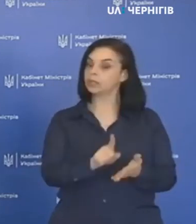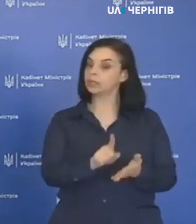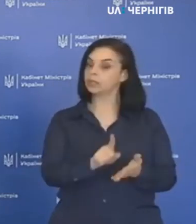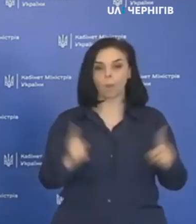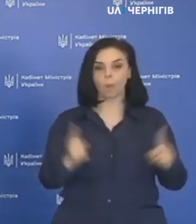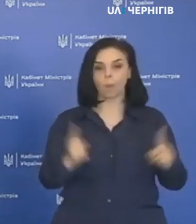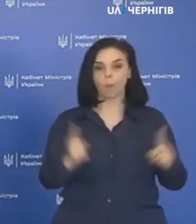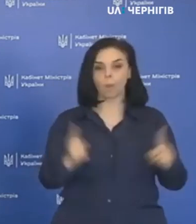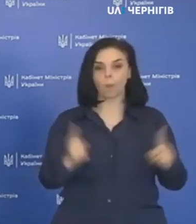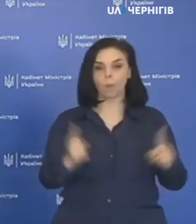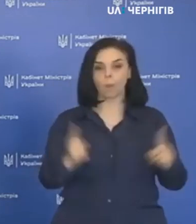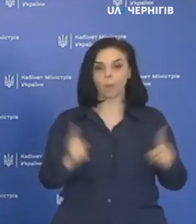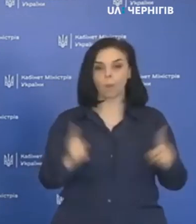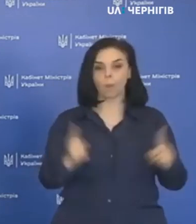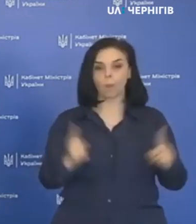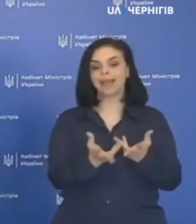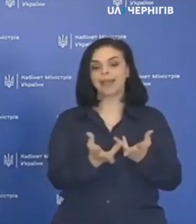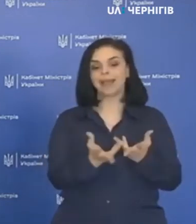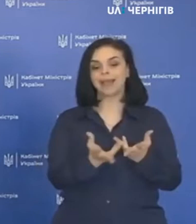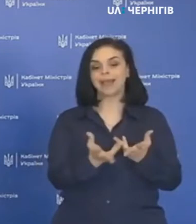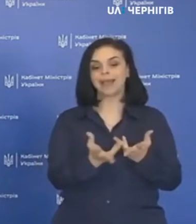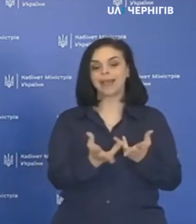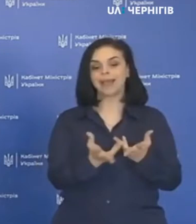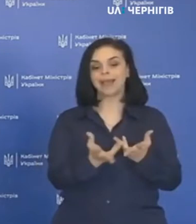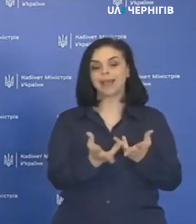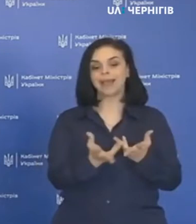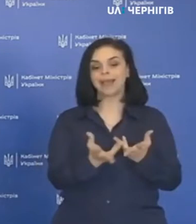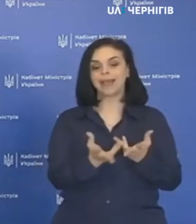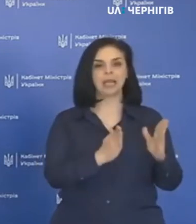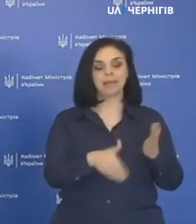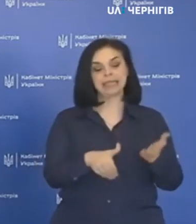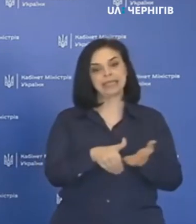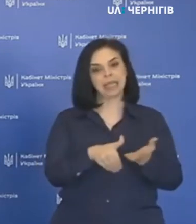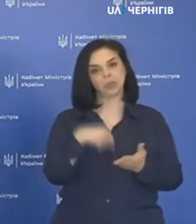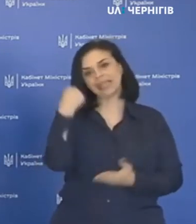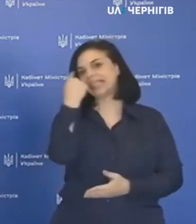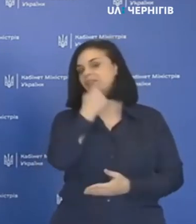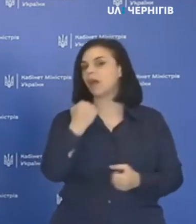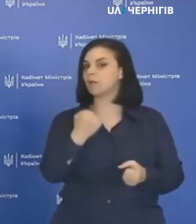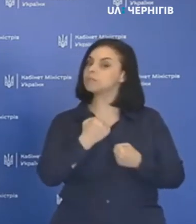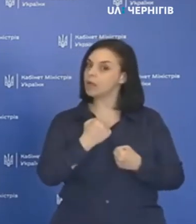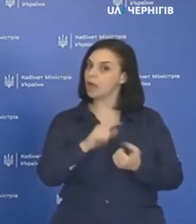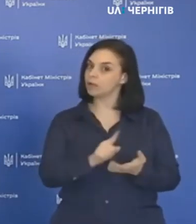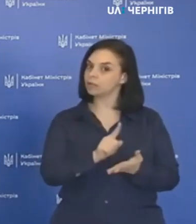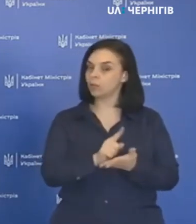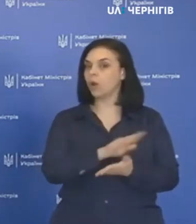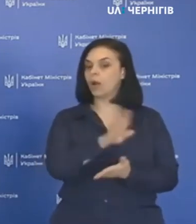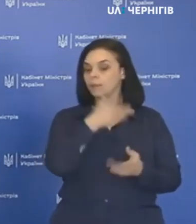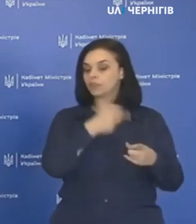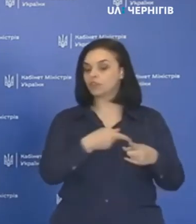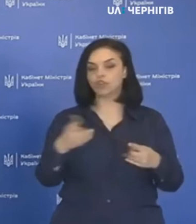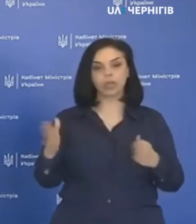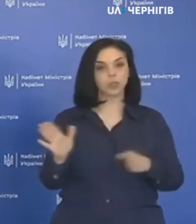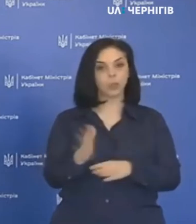обмежені щодо кількості осіб, щодо систем засобів індивідуального захисту під час